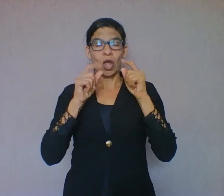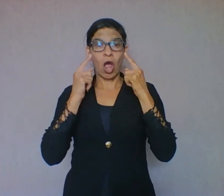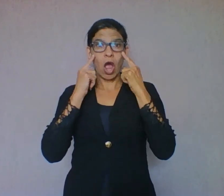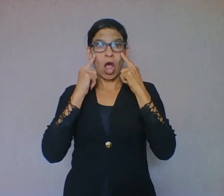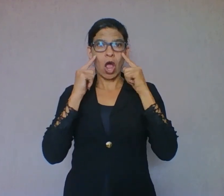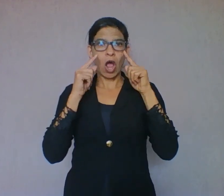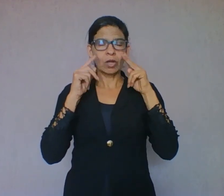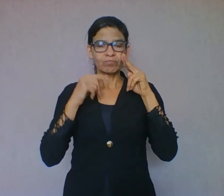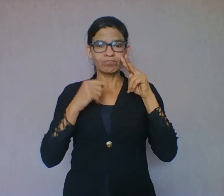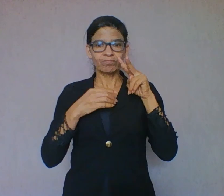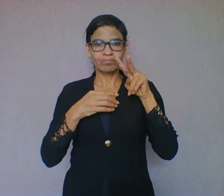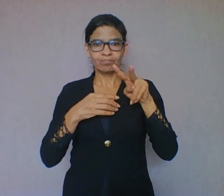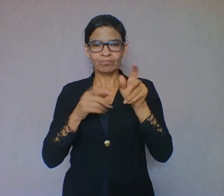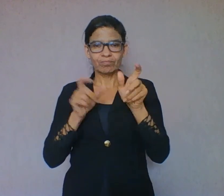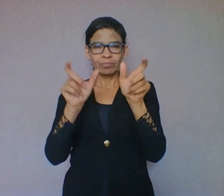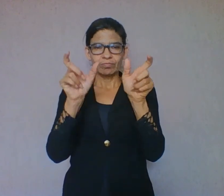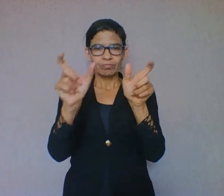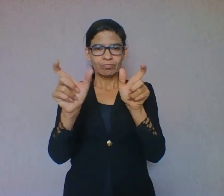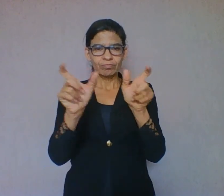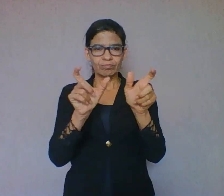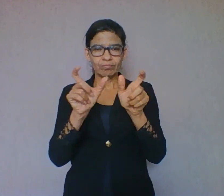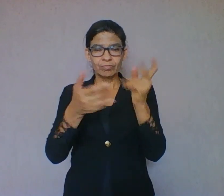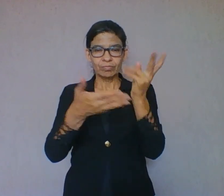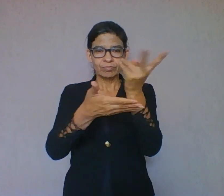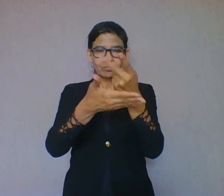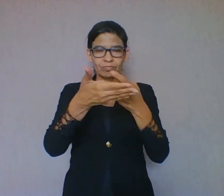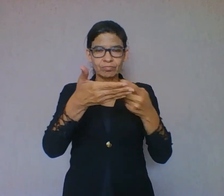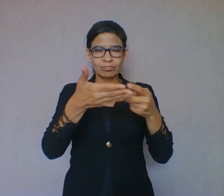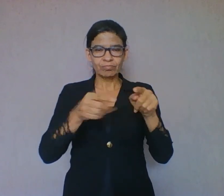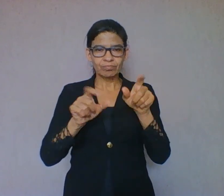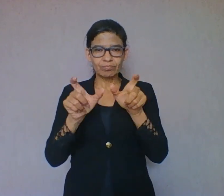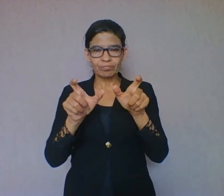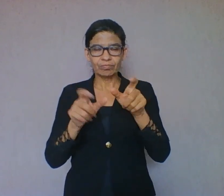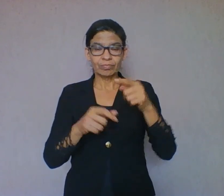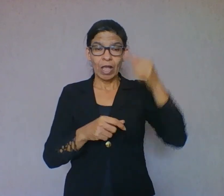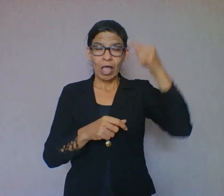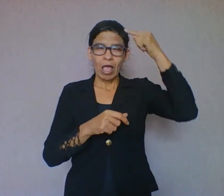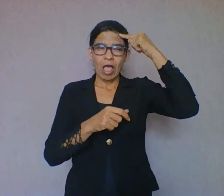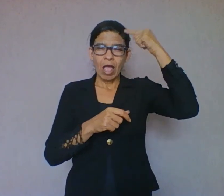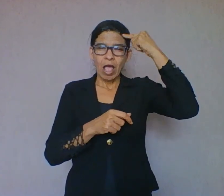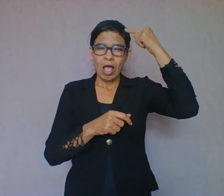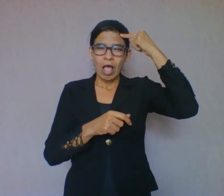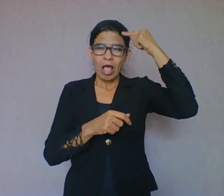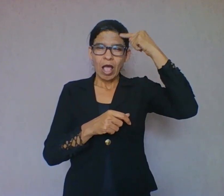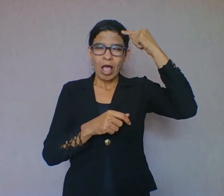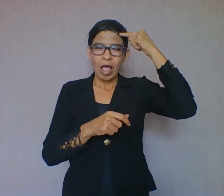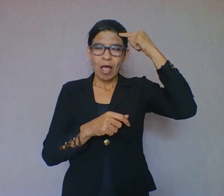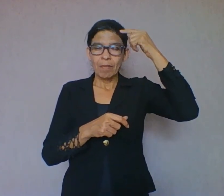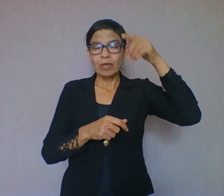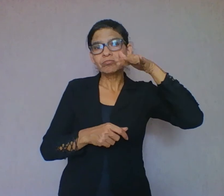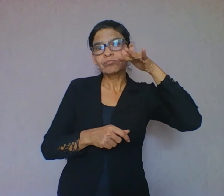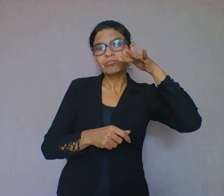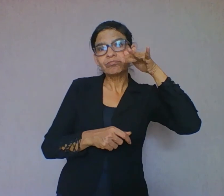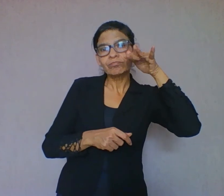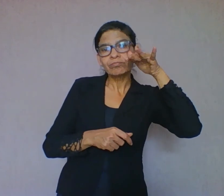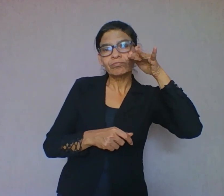Ele vai ter que ter o quê? A mente curiosa para pensar nas ideias dos livros. A boca